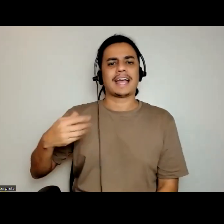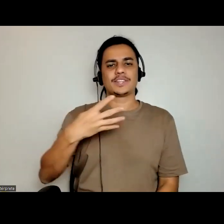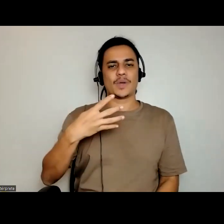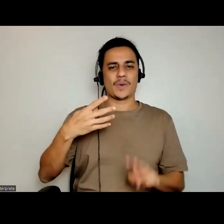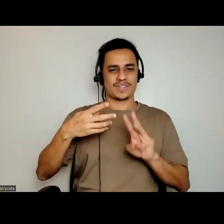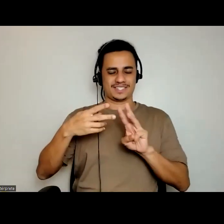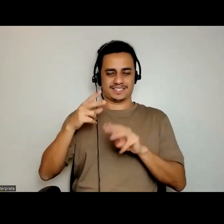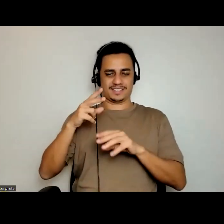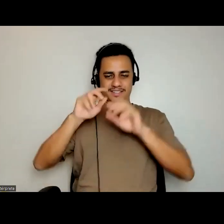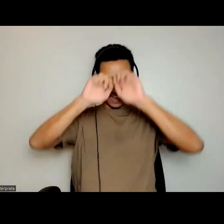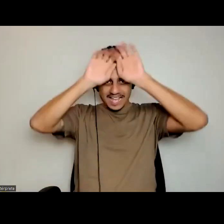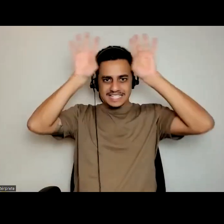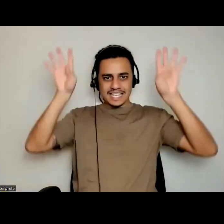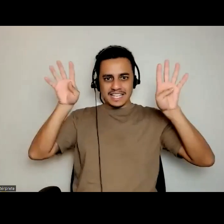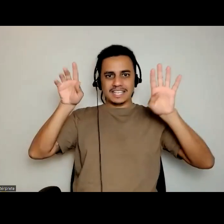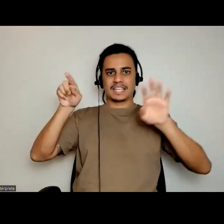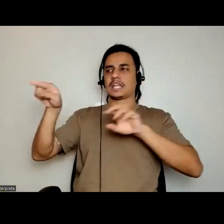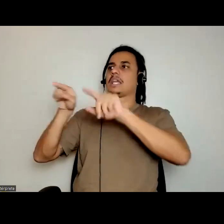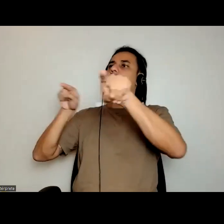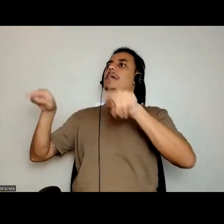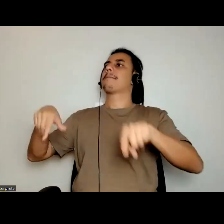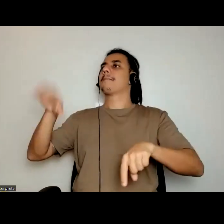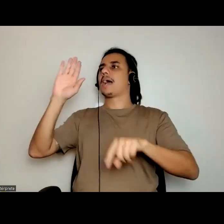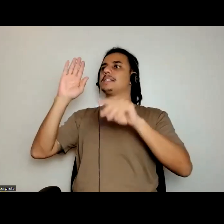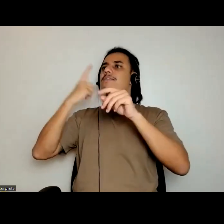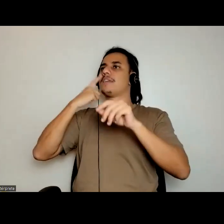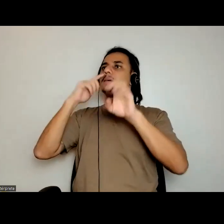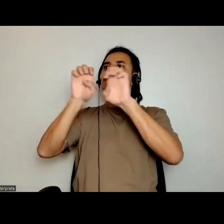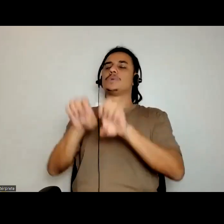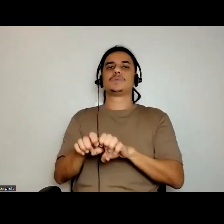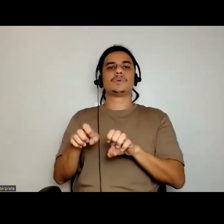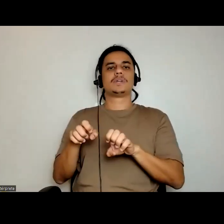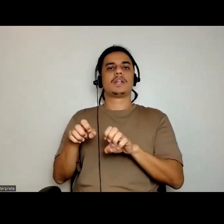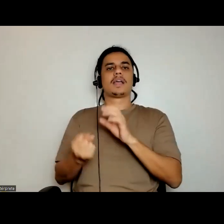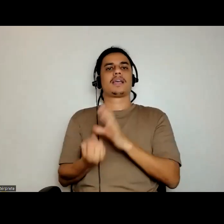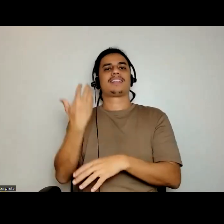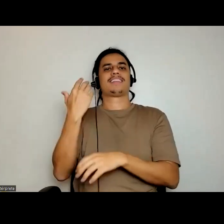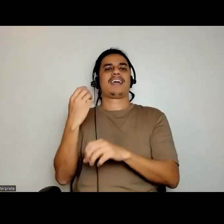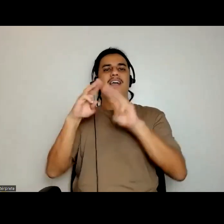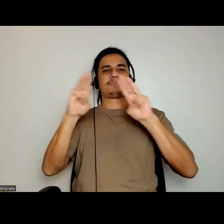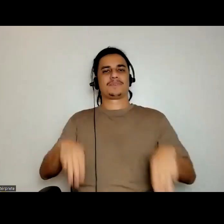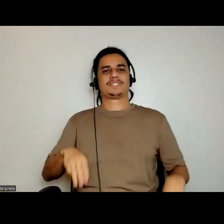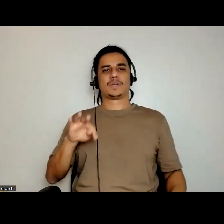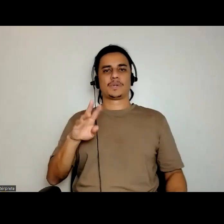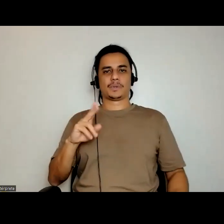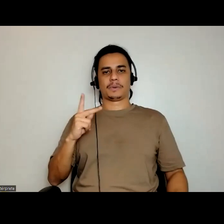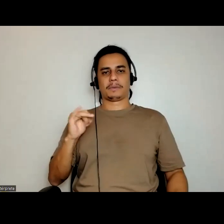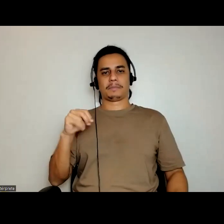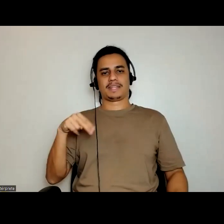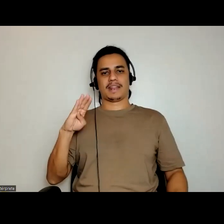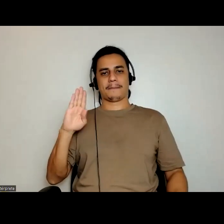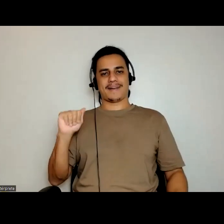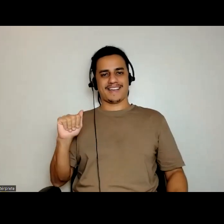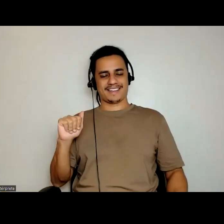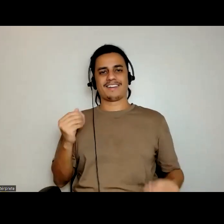minha comunidade, eu vou ouvir mais, para a estruturação de um museu do Tupinambá, então, olha o que eu estou lhe dizendo, então, quando a gente